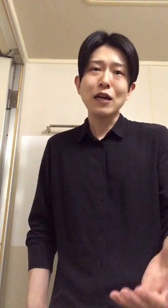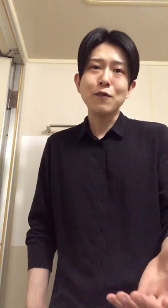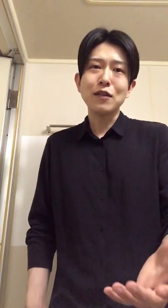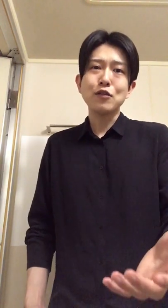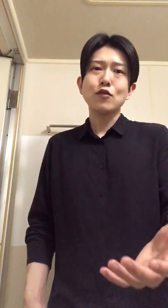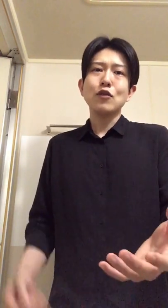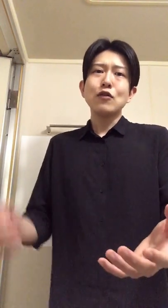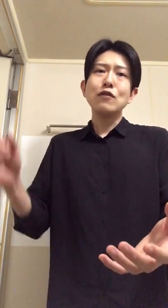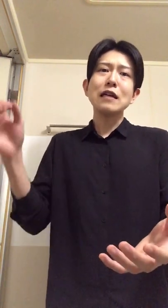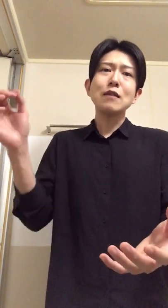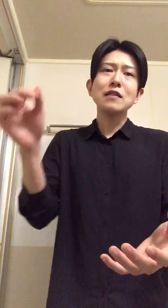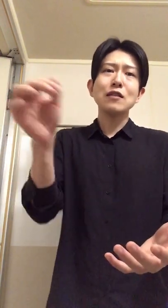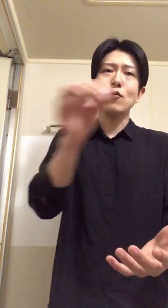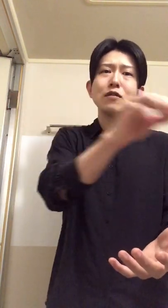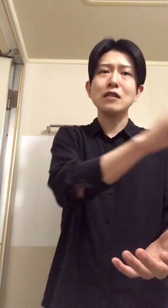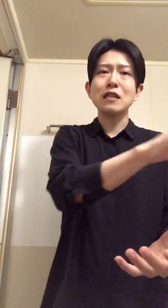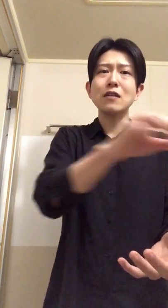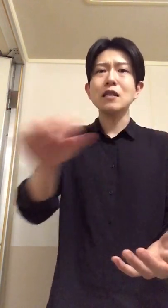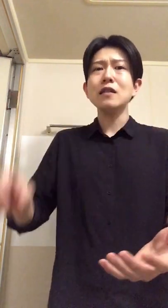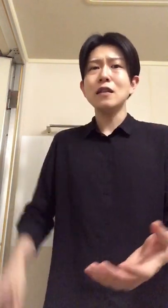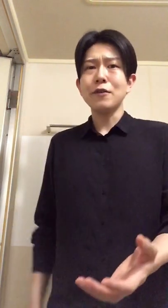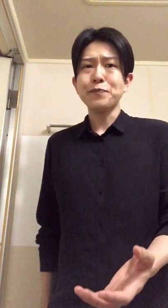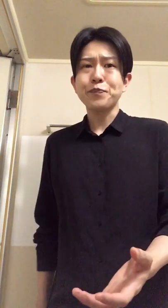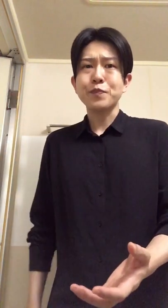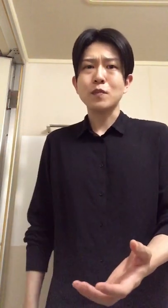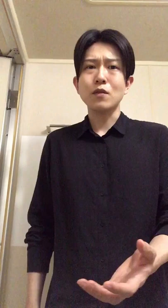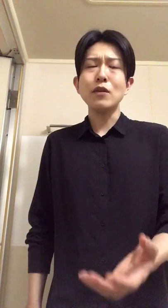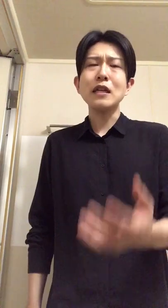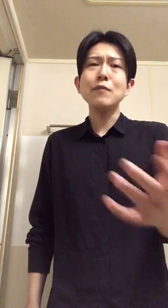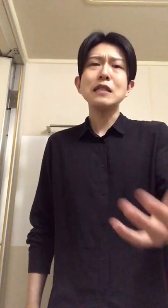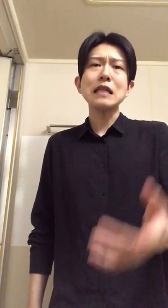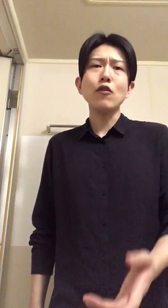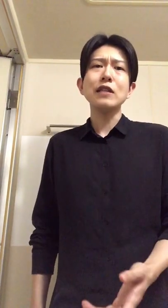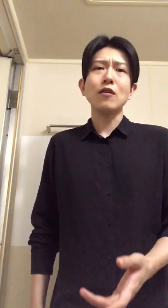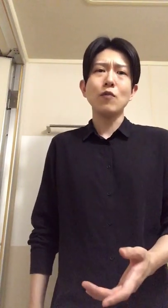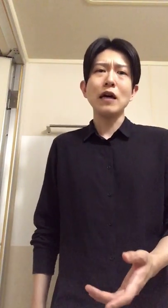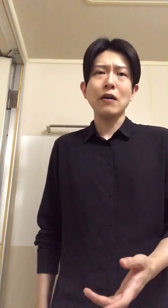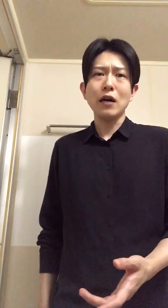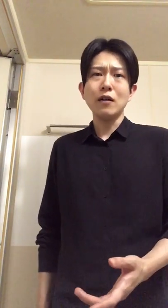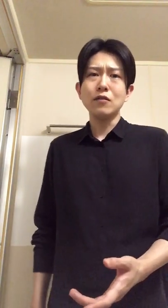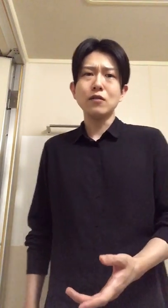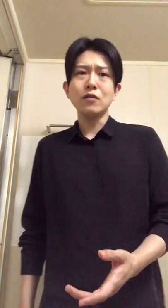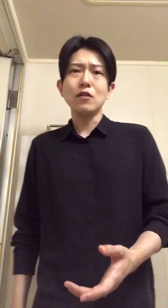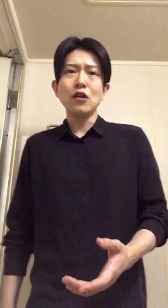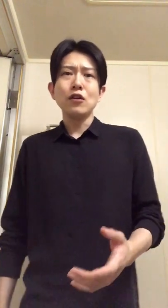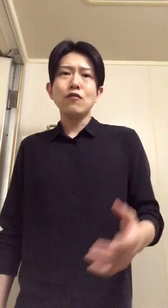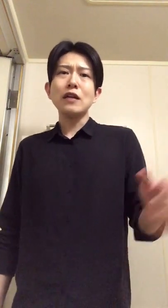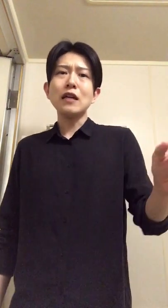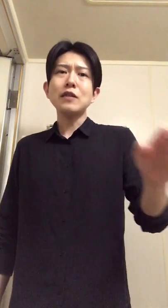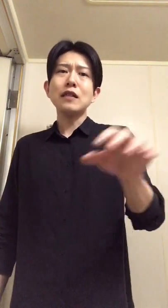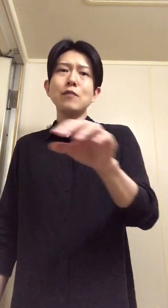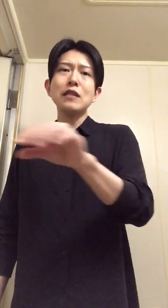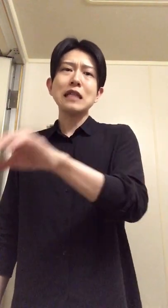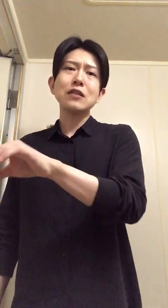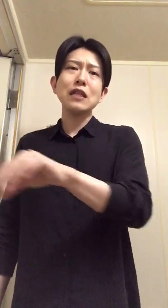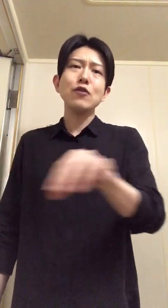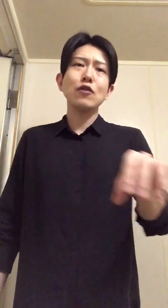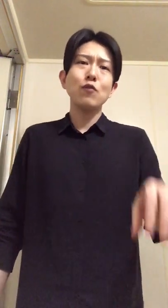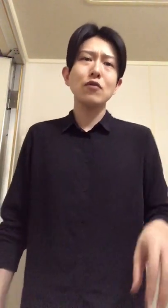ろうかなっていうその上から目線で思ってるやつがたくさんいるんだよ上から目線が多いんだよお前らは上から目線でみんな助けようとか思